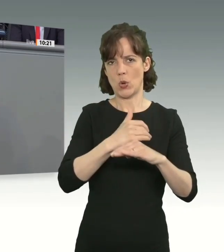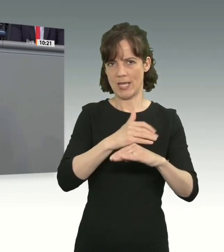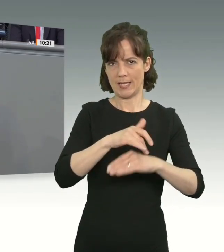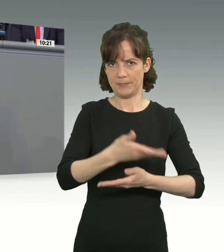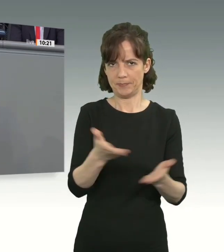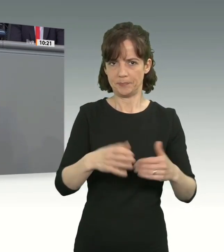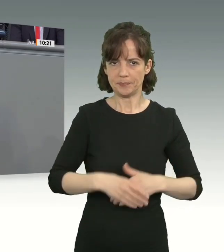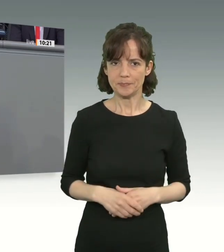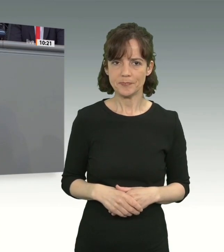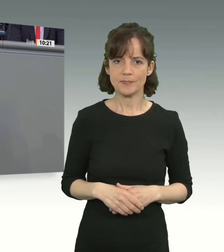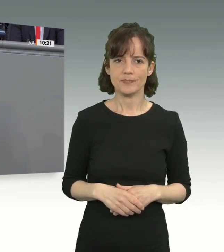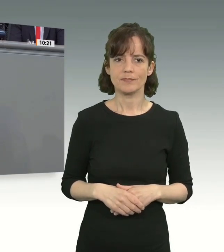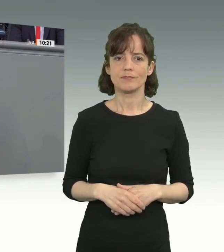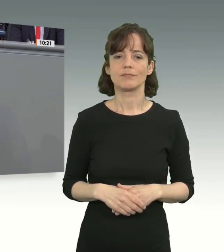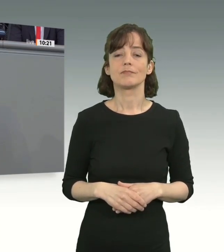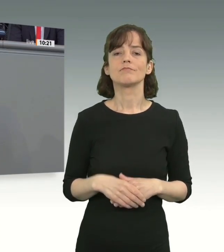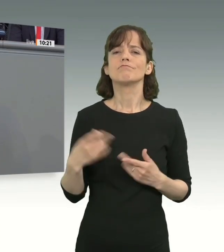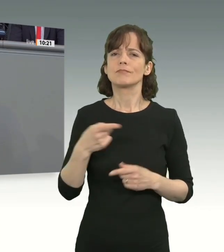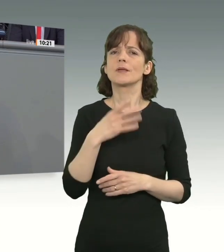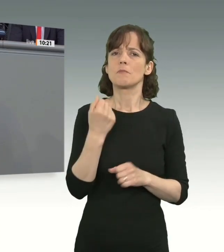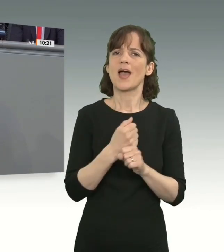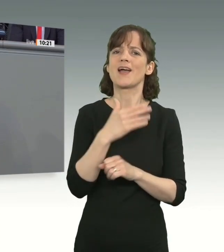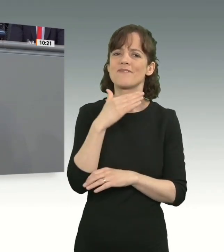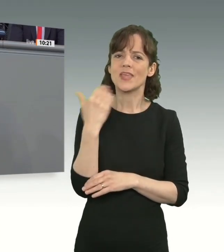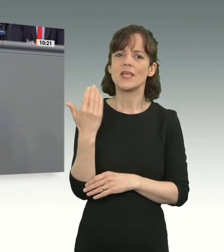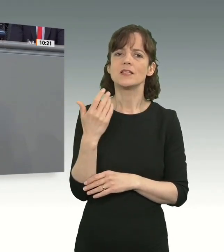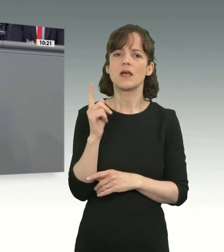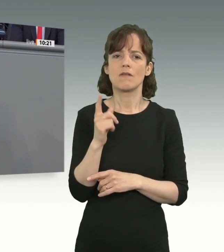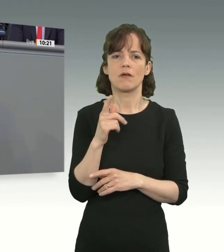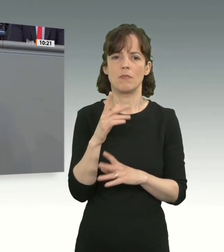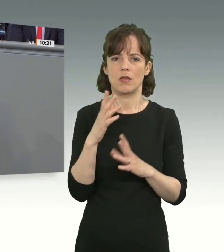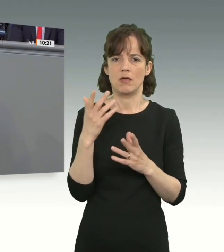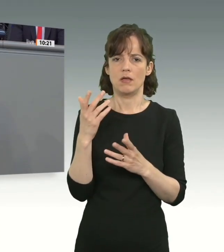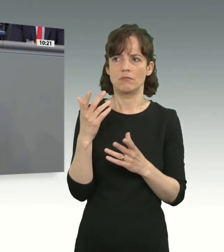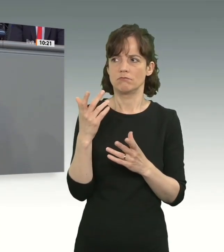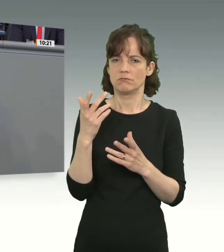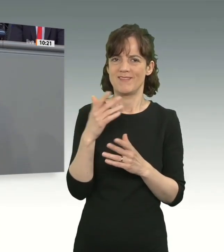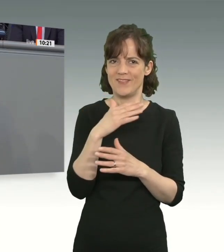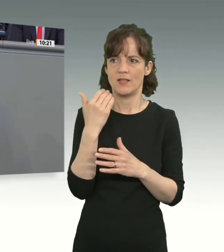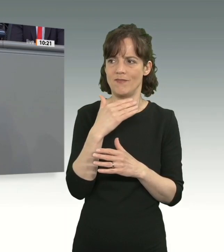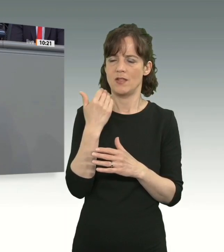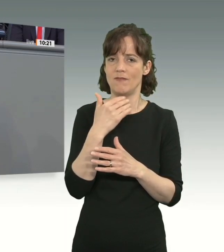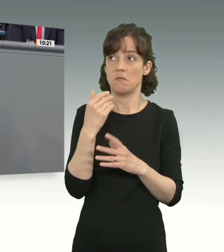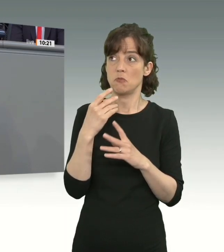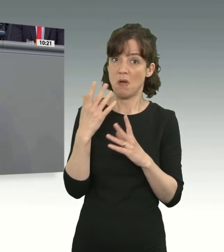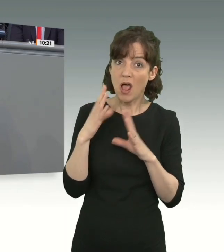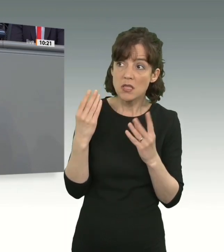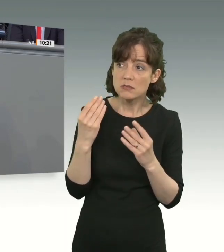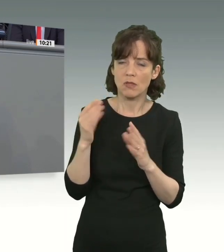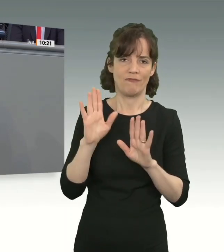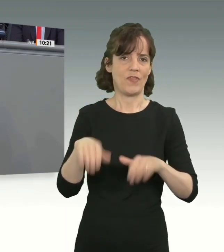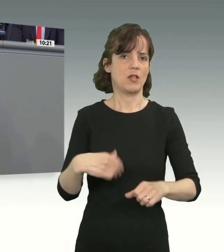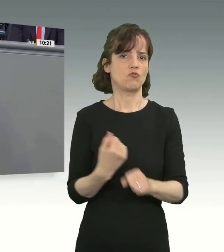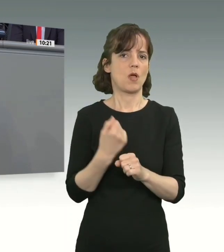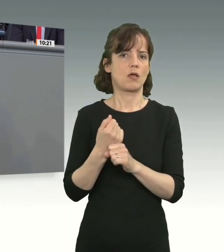machen vieles, wenn nicht alles in der Migrationspolitik im letzten Jahr falsch. Sie spalten damit die